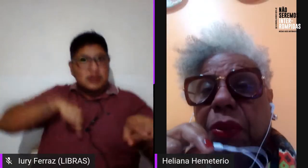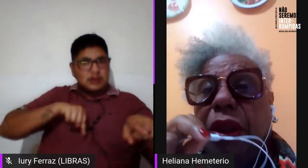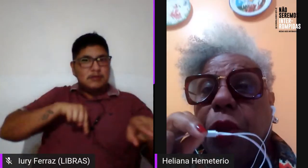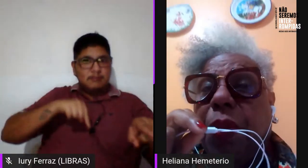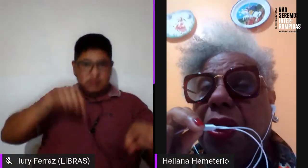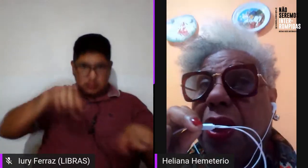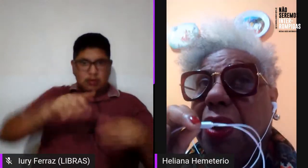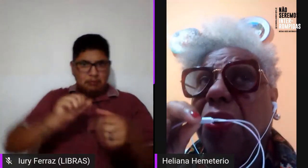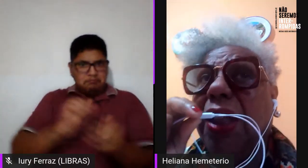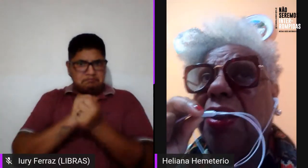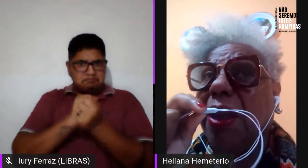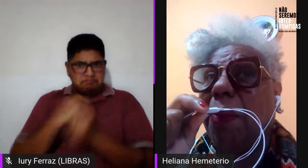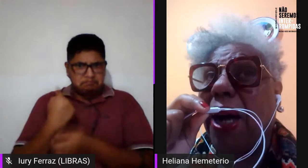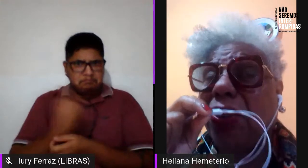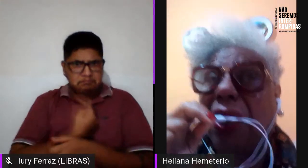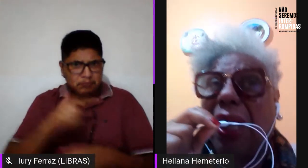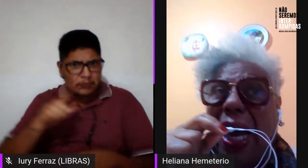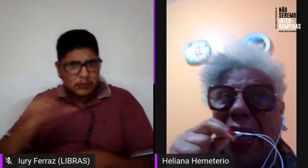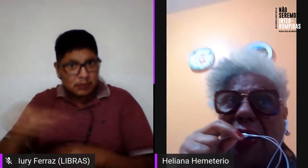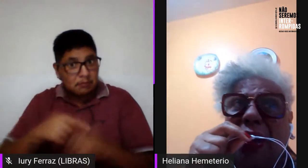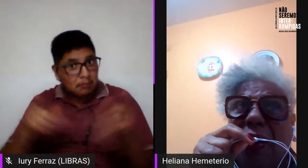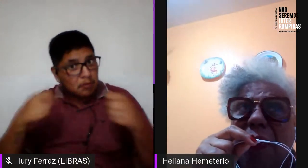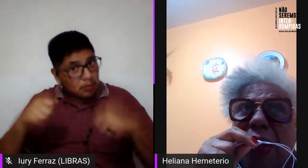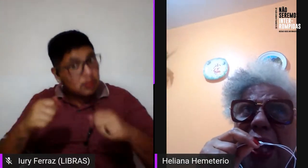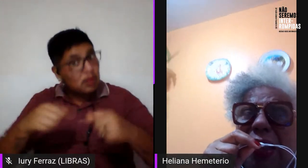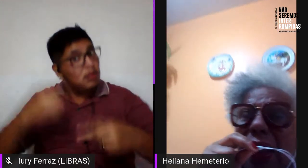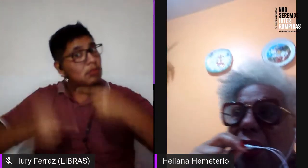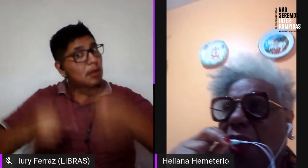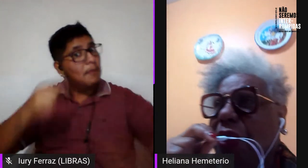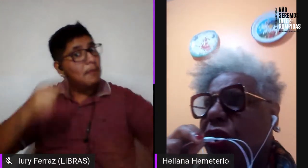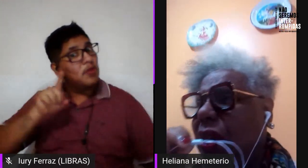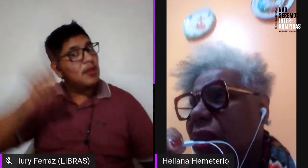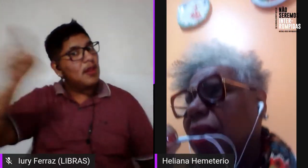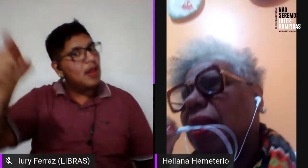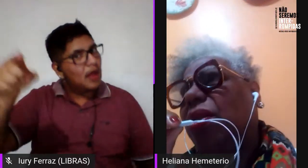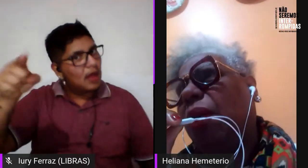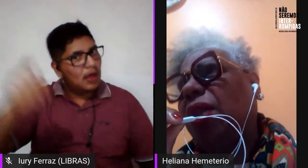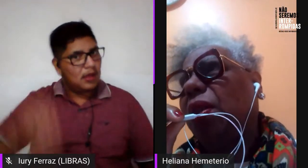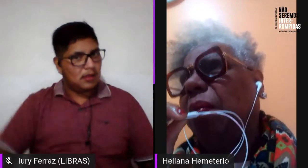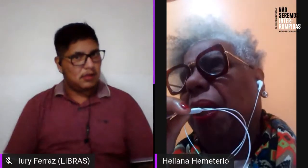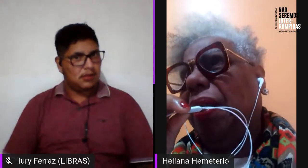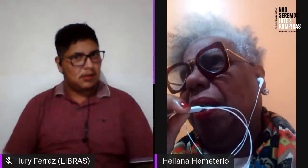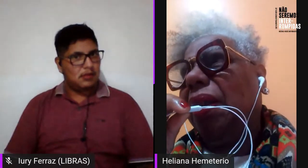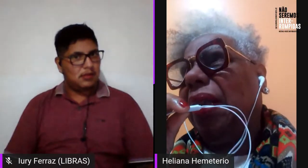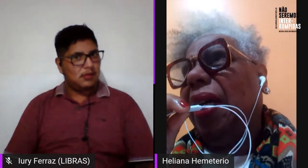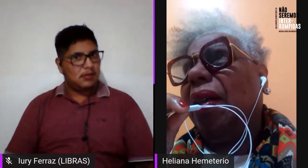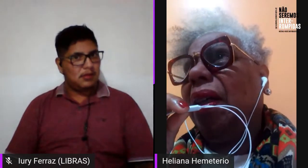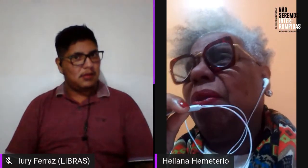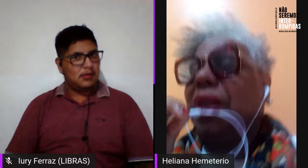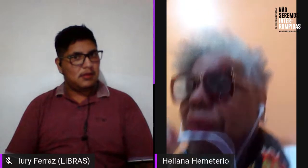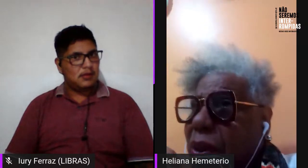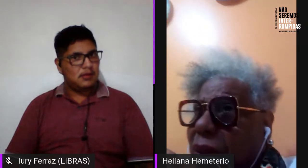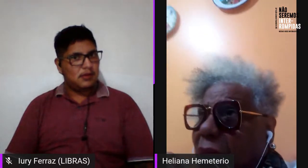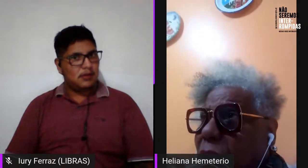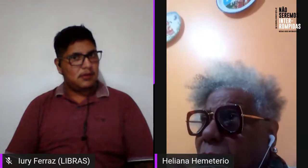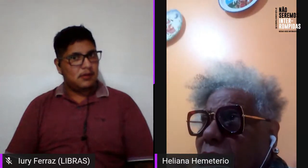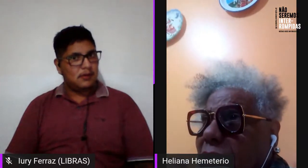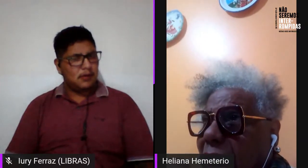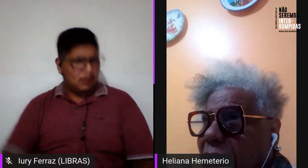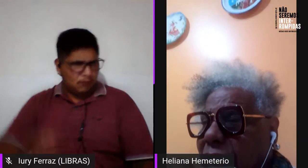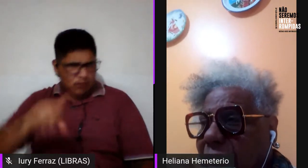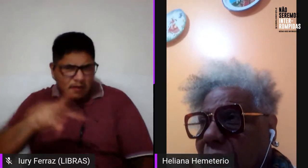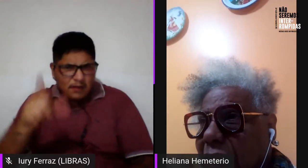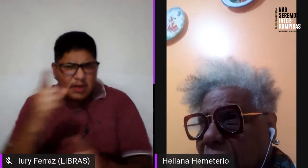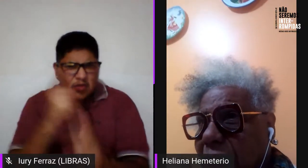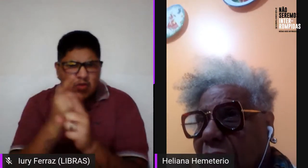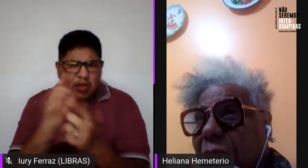lésbicos, mas vocês precisam ter esse debate lá entre as travestis e transsexuais também, né? Você vai encontrar algumas